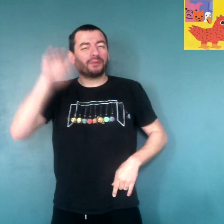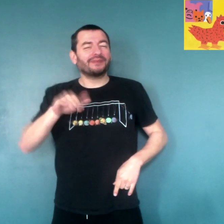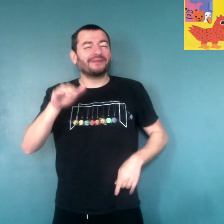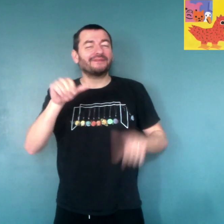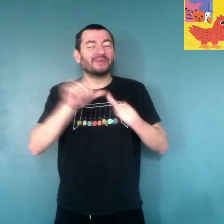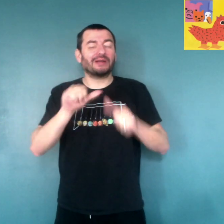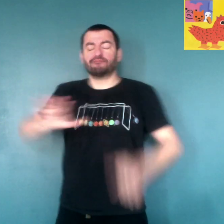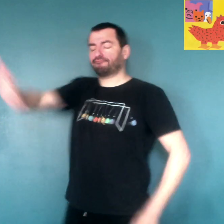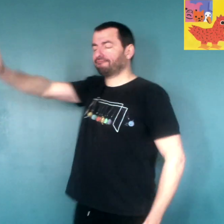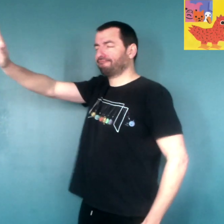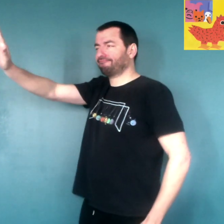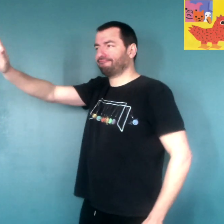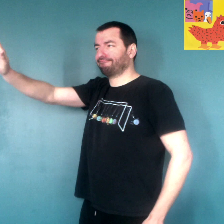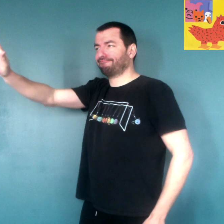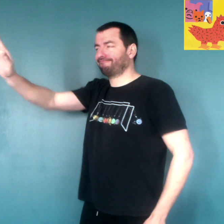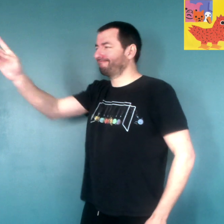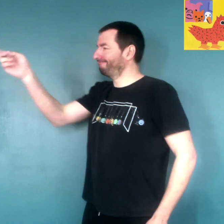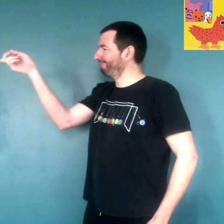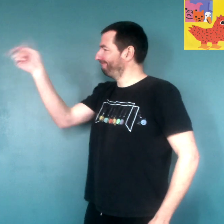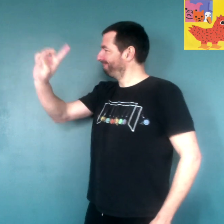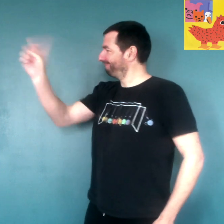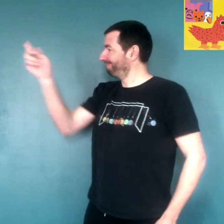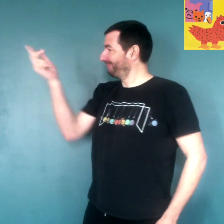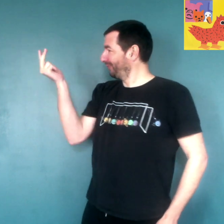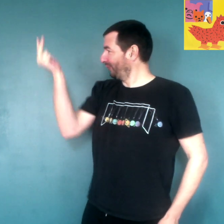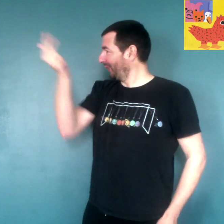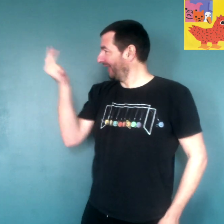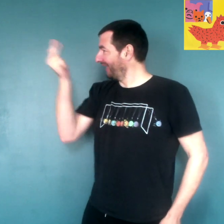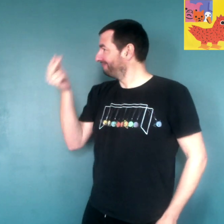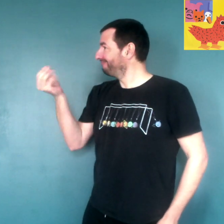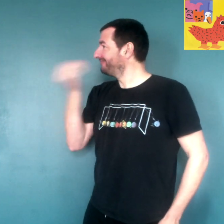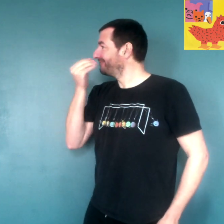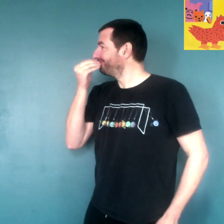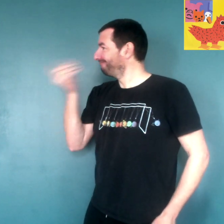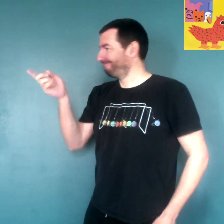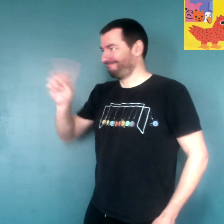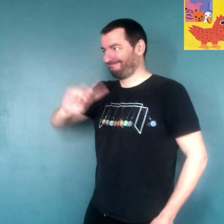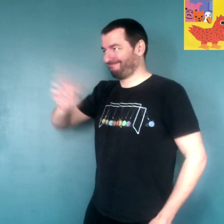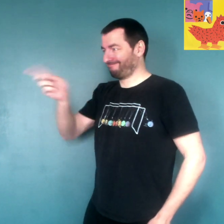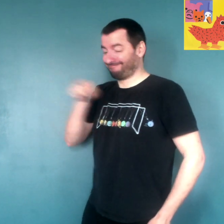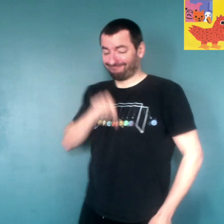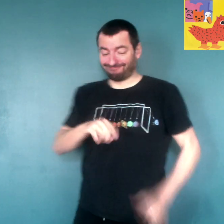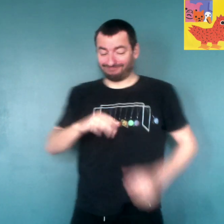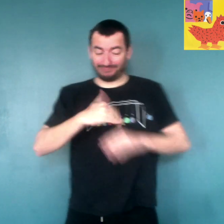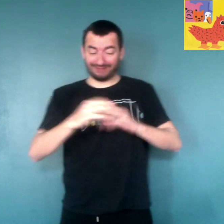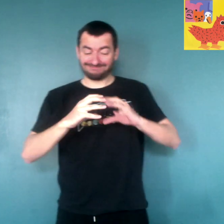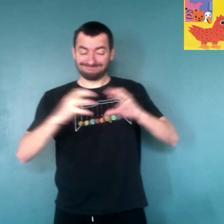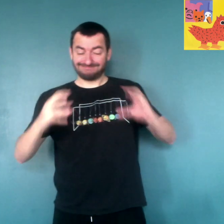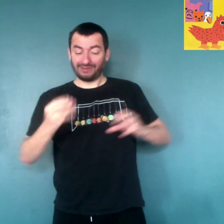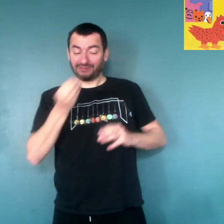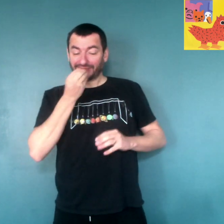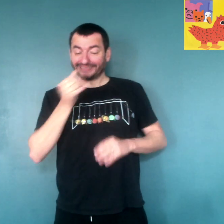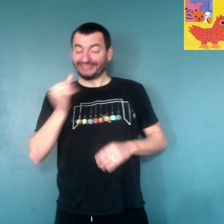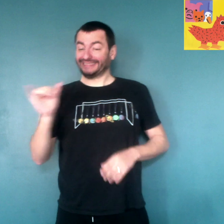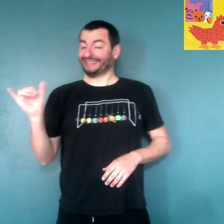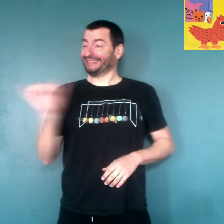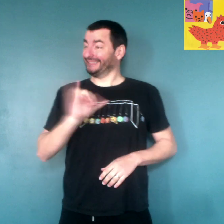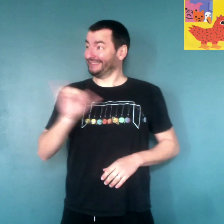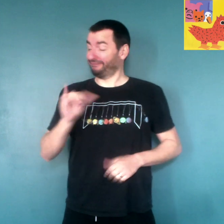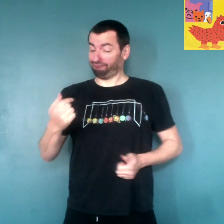poule rousse leur dit alors. Ah non, tous les trois, vous ne mangerez pas du pain. Je vais le manger avec